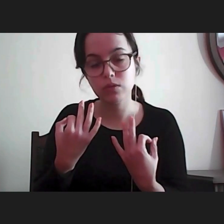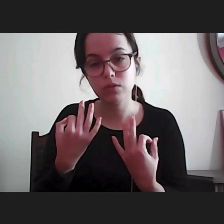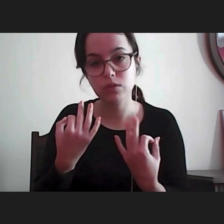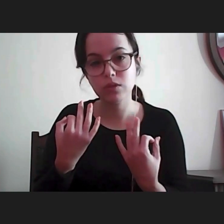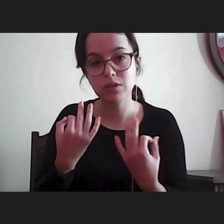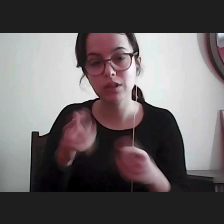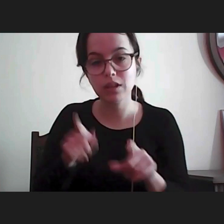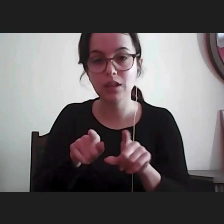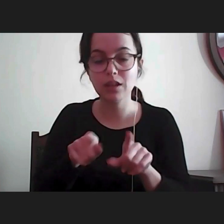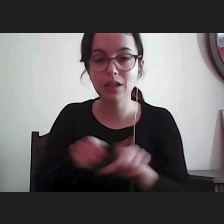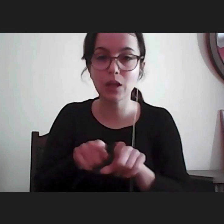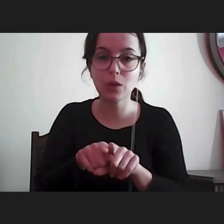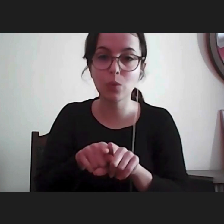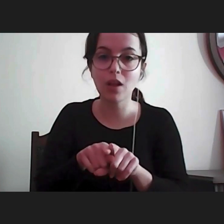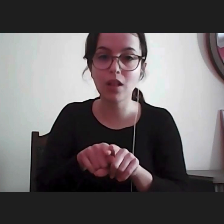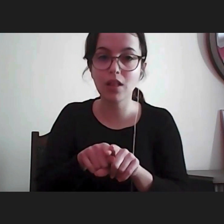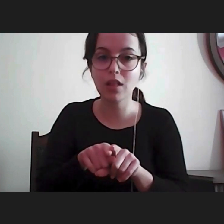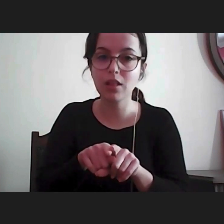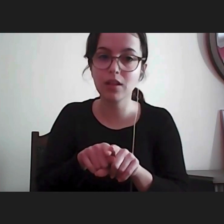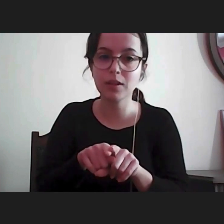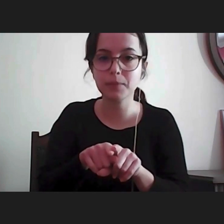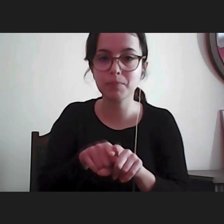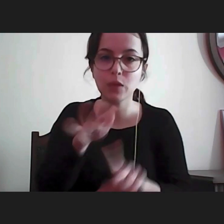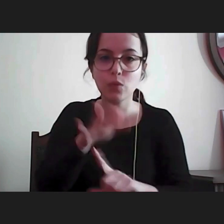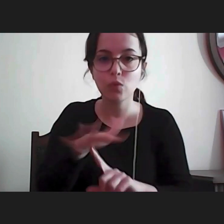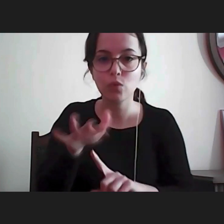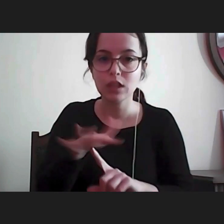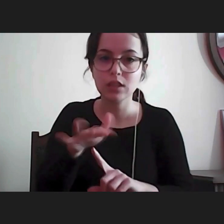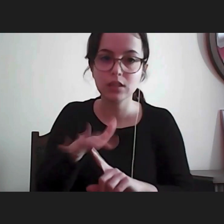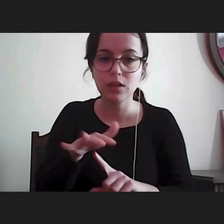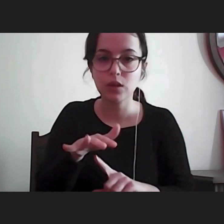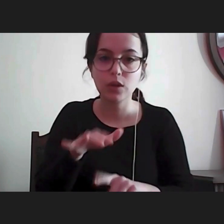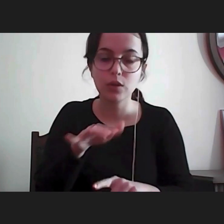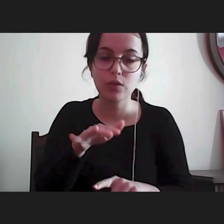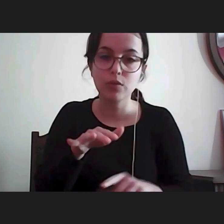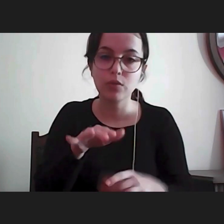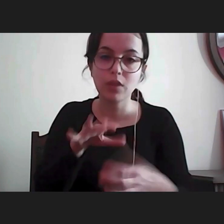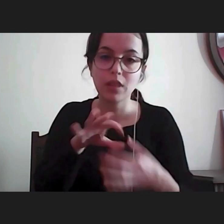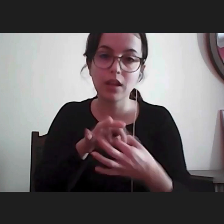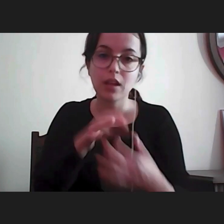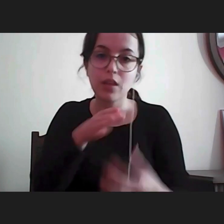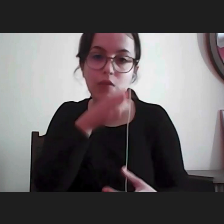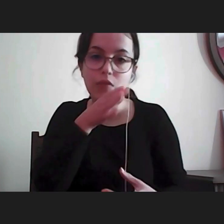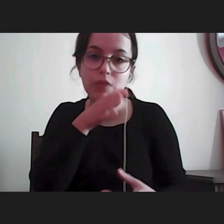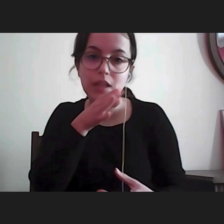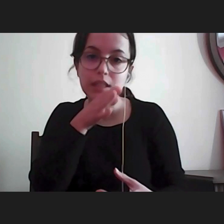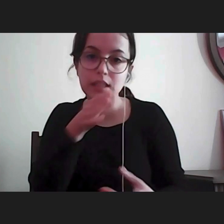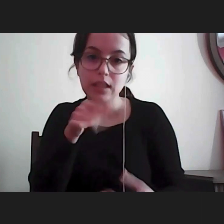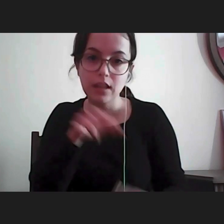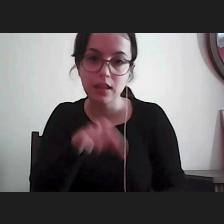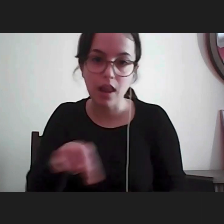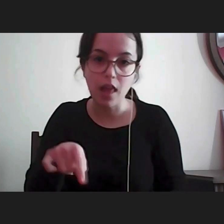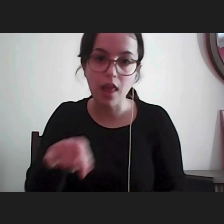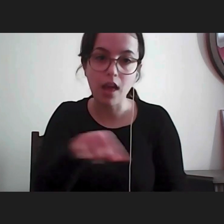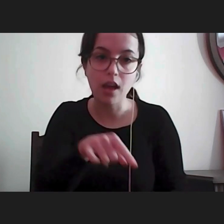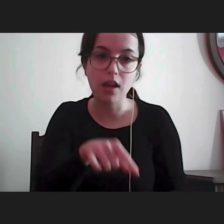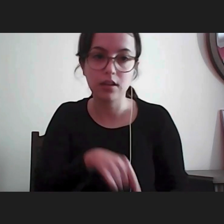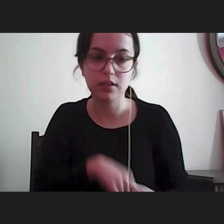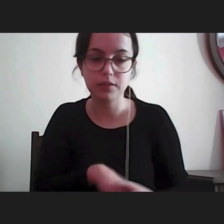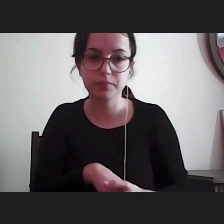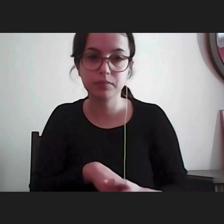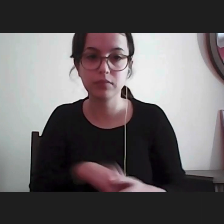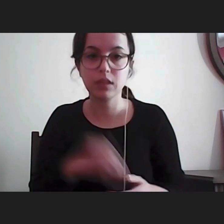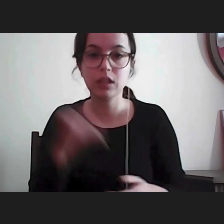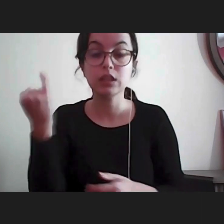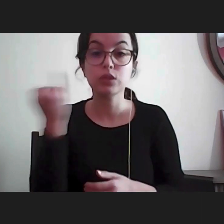implicar com o conceito de residente qual é o conceito de residente utilizado por exemplo pelo Instituto